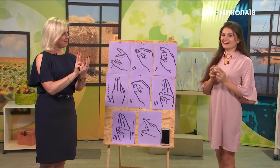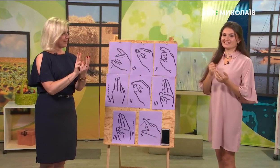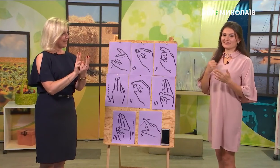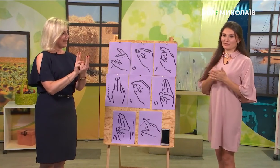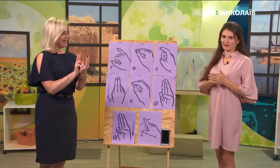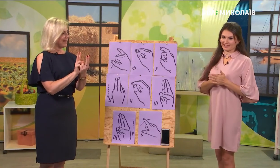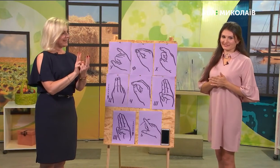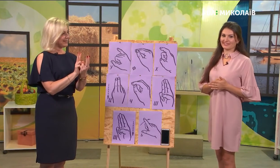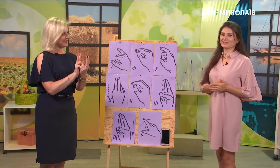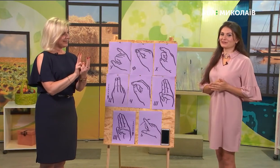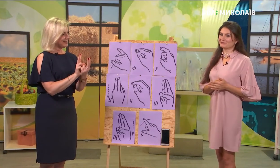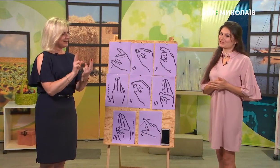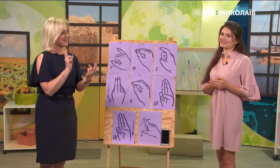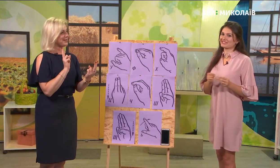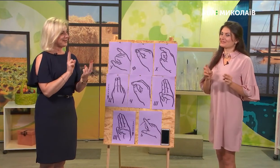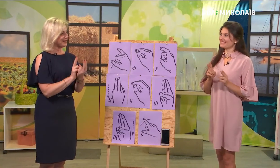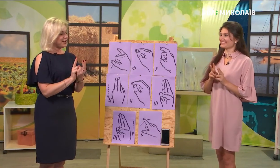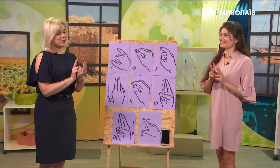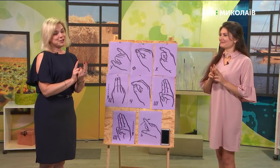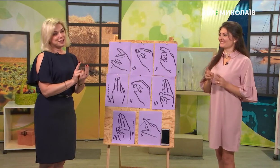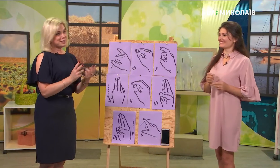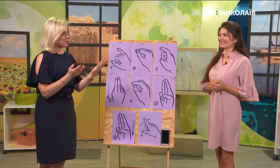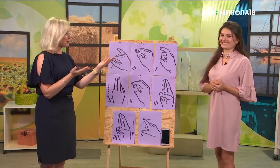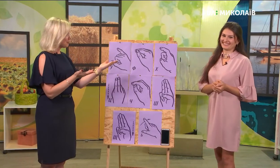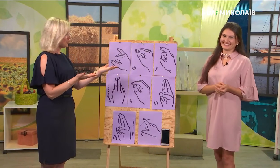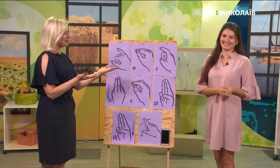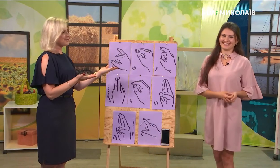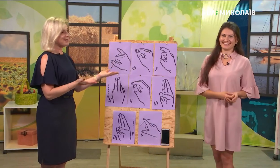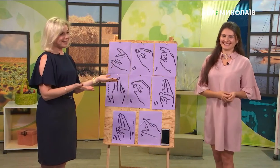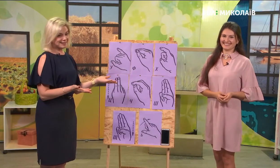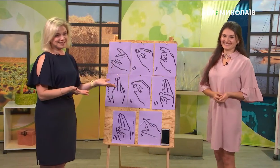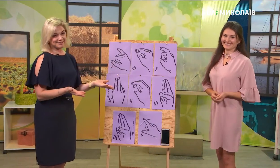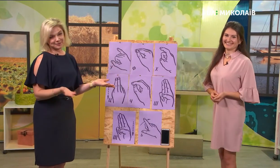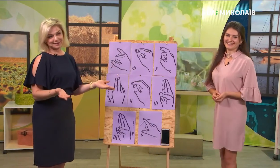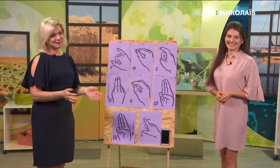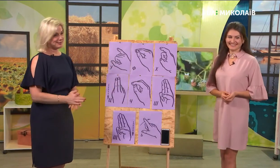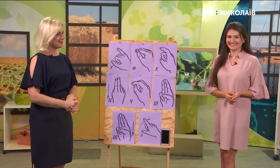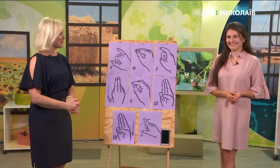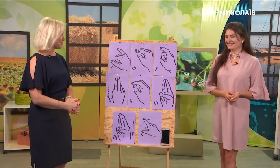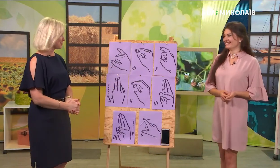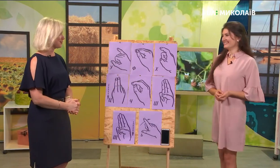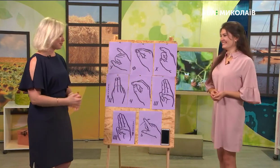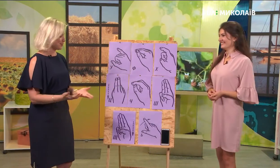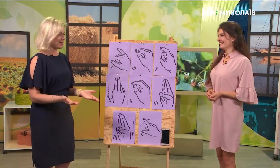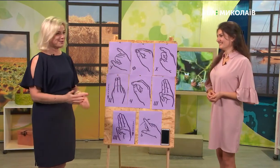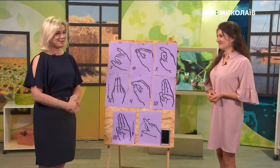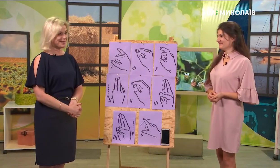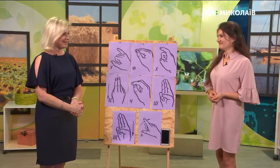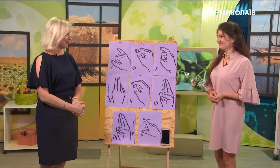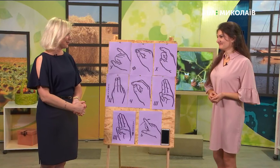агресивно показувати «до», тому що зустрічі ніхто не Ні, якщо ви так будете посміхатися, то зустріч буде приємною.